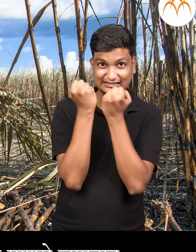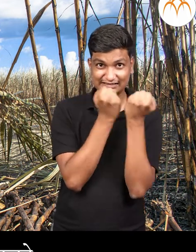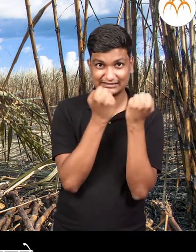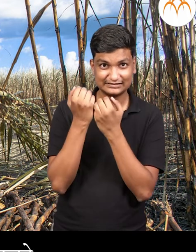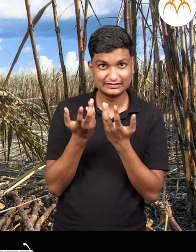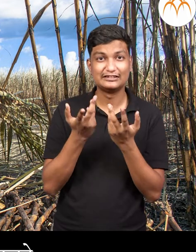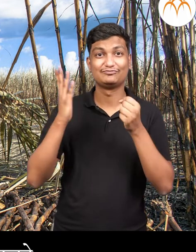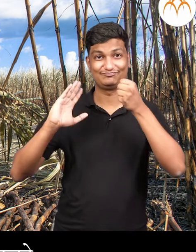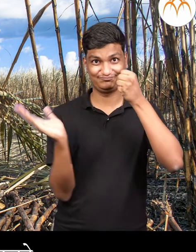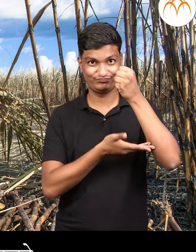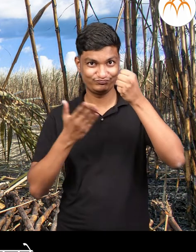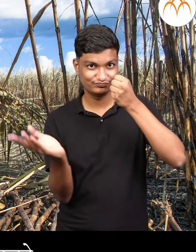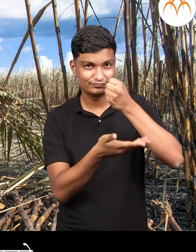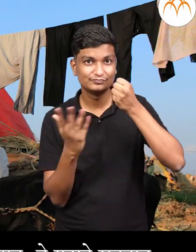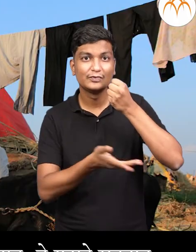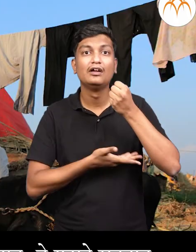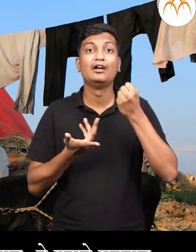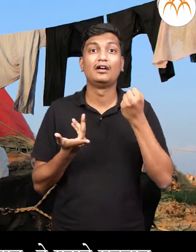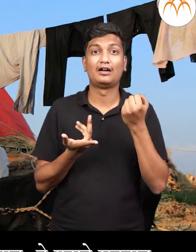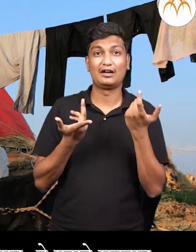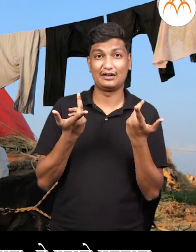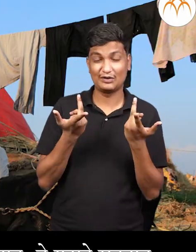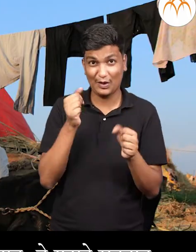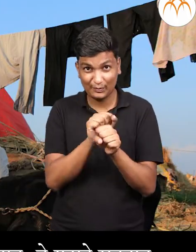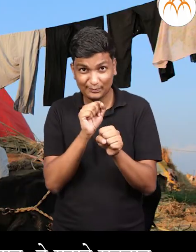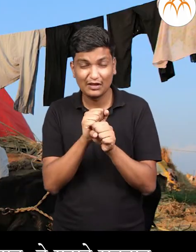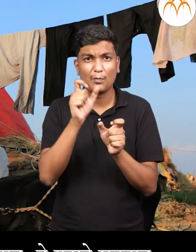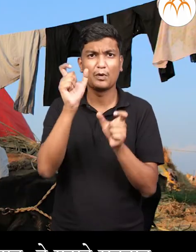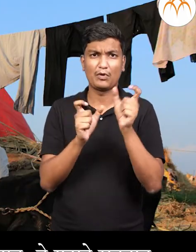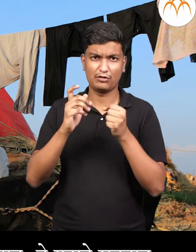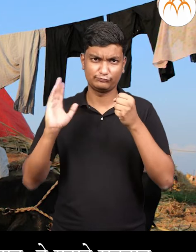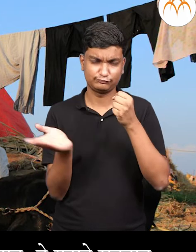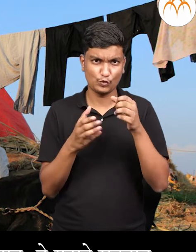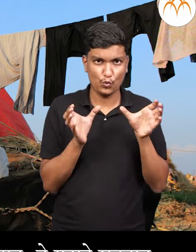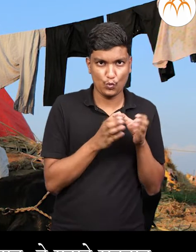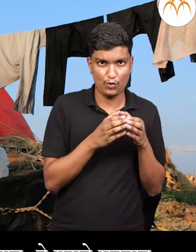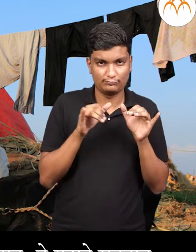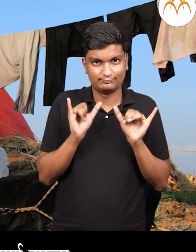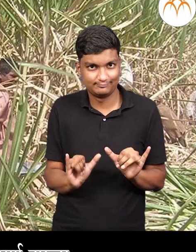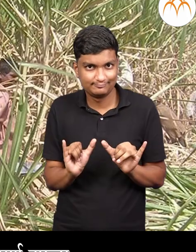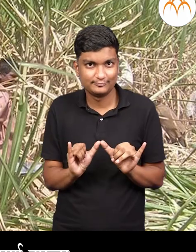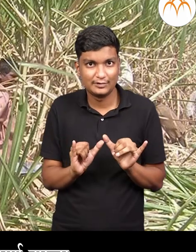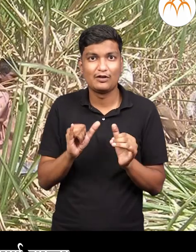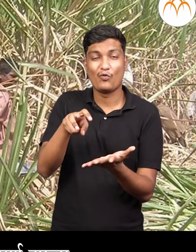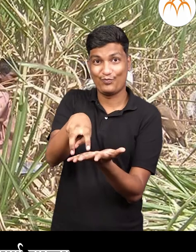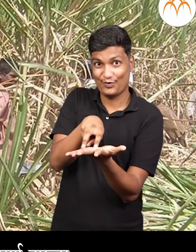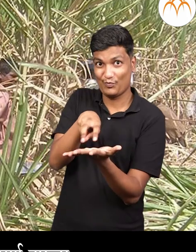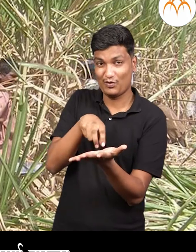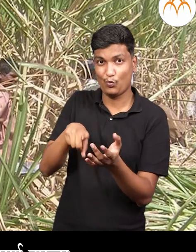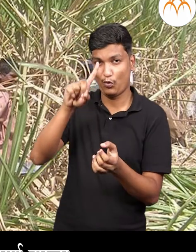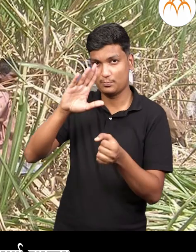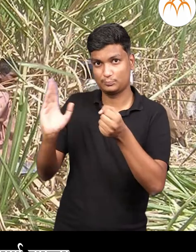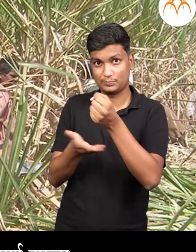ये काम थोड़े दिवस सालते। कही मानसे उस तोड़ने से काम करतात ते गटाने रहतात। एका शेतातिल उस